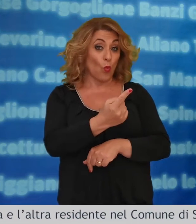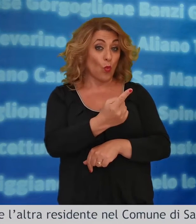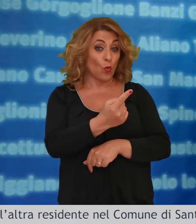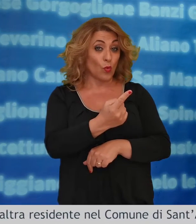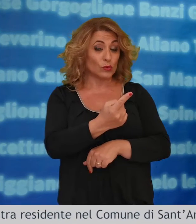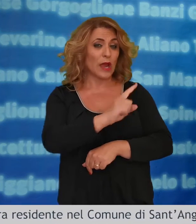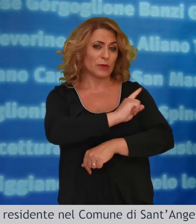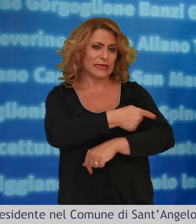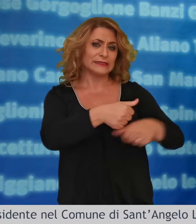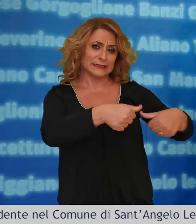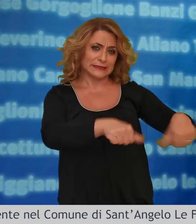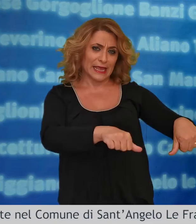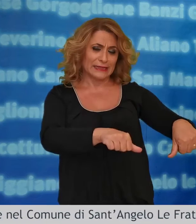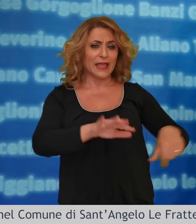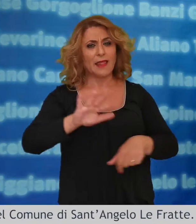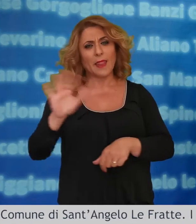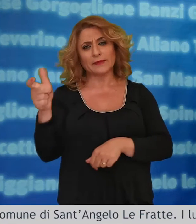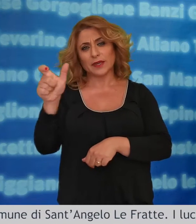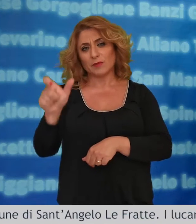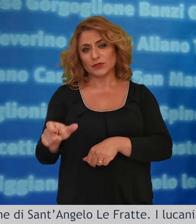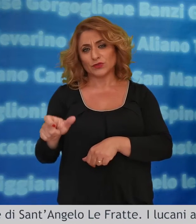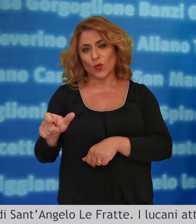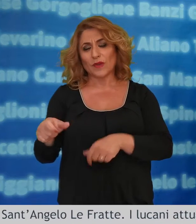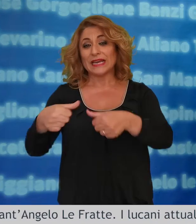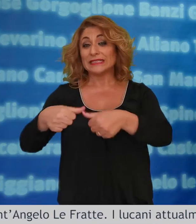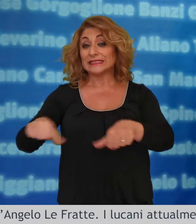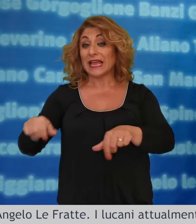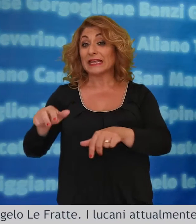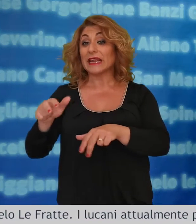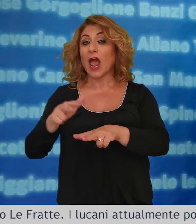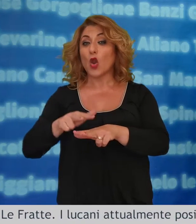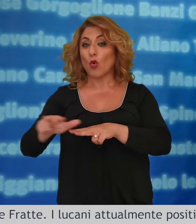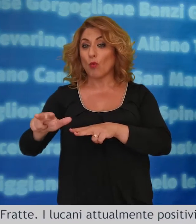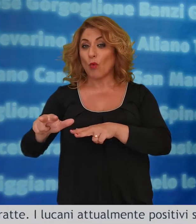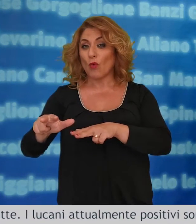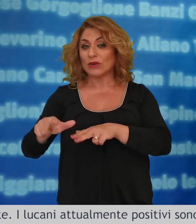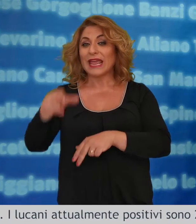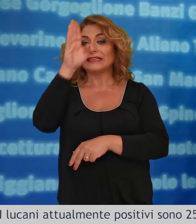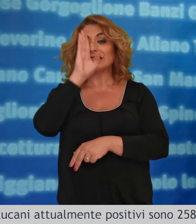residente a potenza e l'altra residente nel comune di sant'angelo le fratte